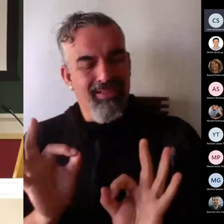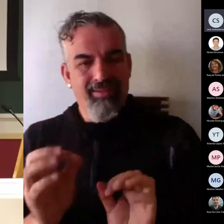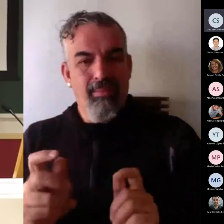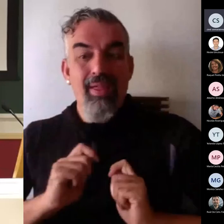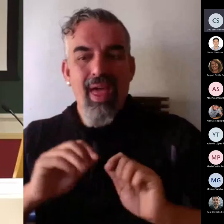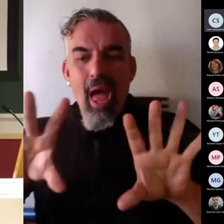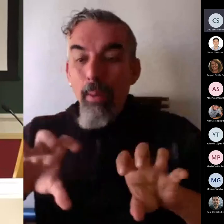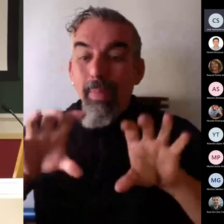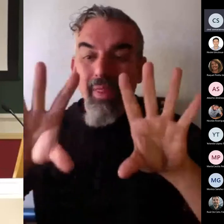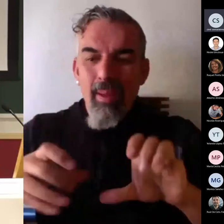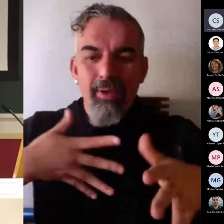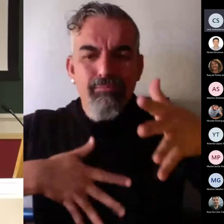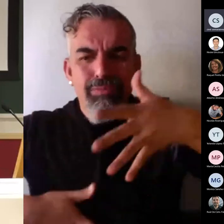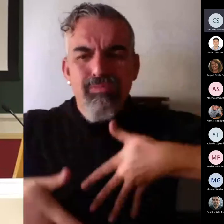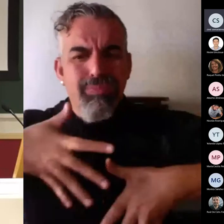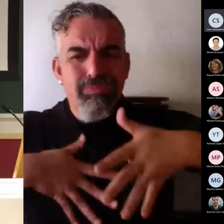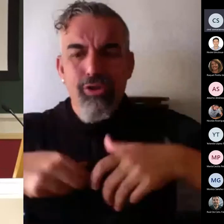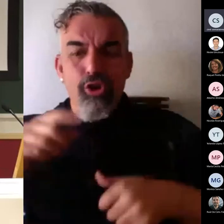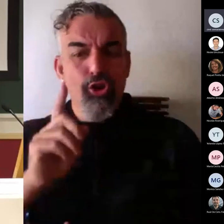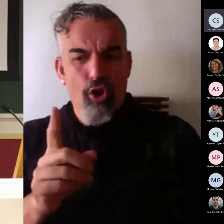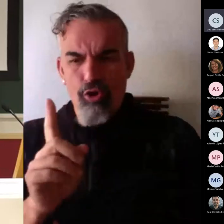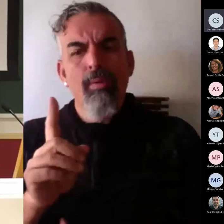ajustar.